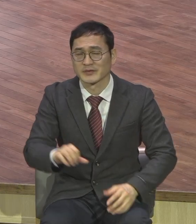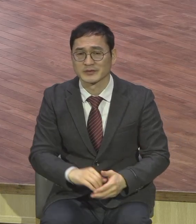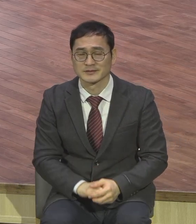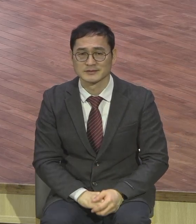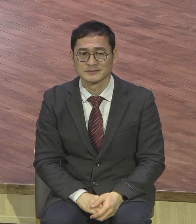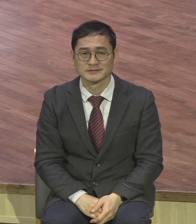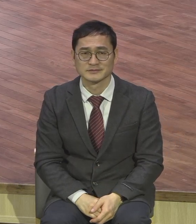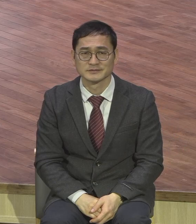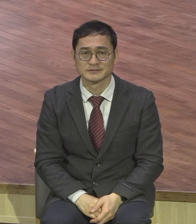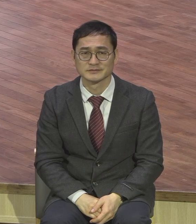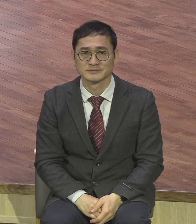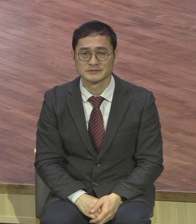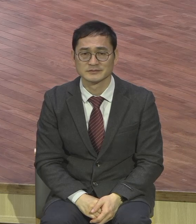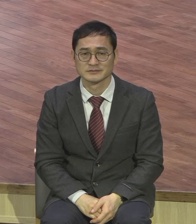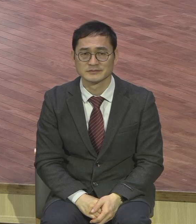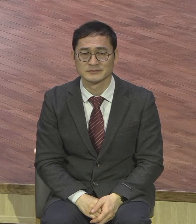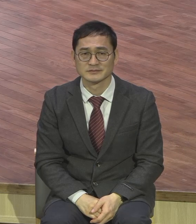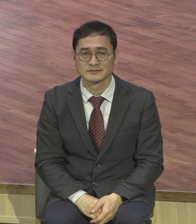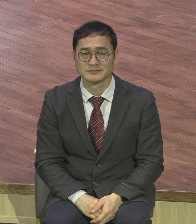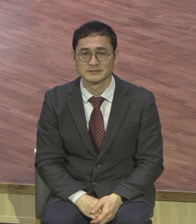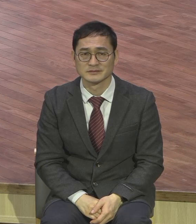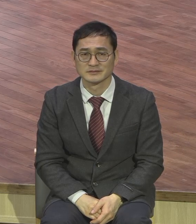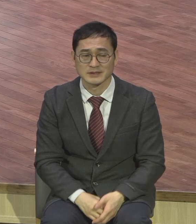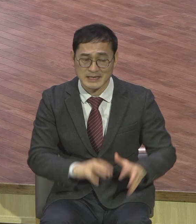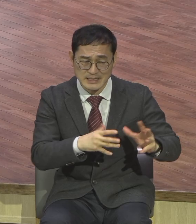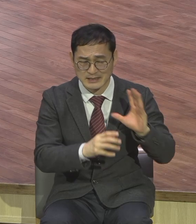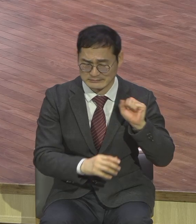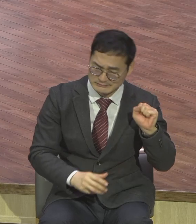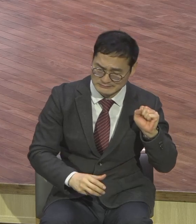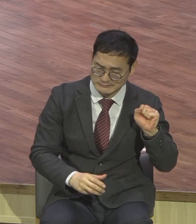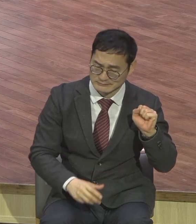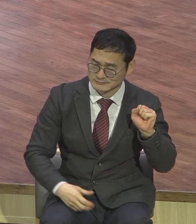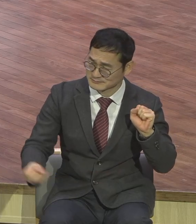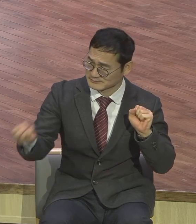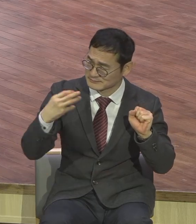들어오게 하는 그 역할을 보험 가진 여러분이 해야 된다는 것입니다